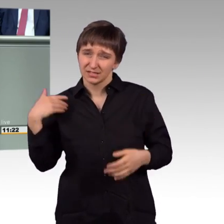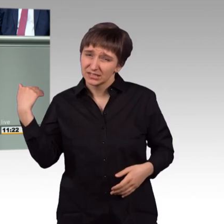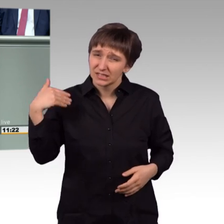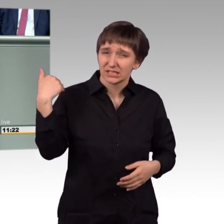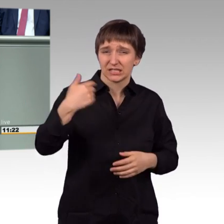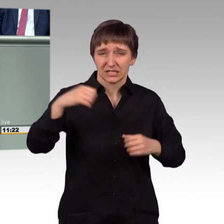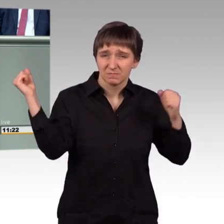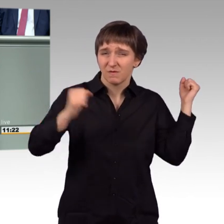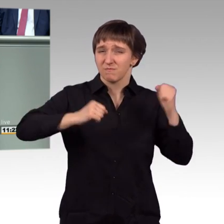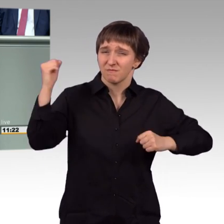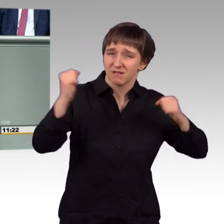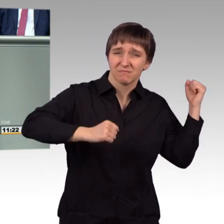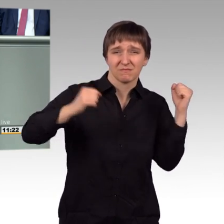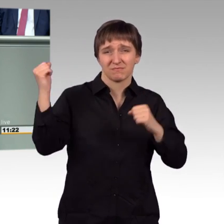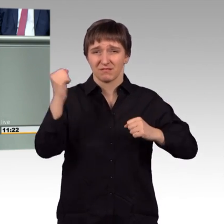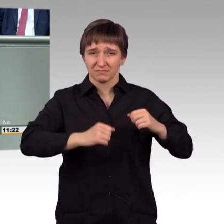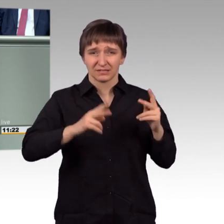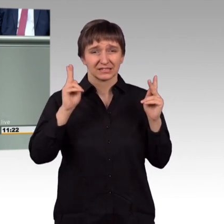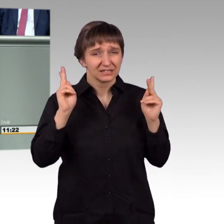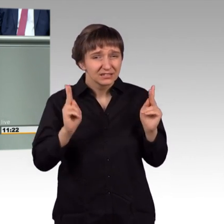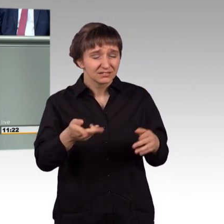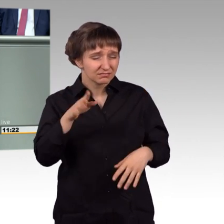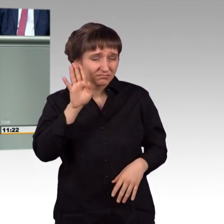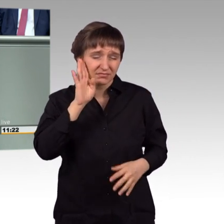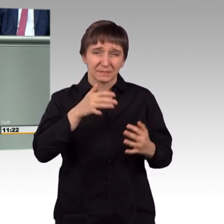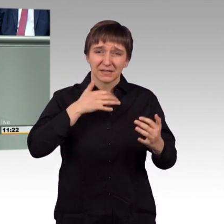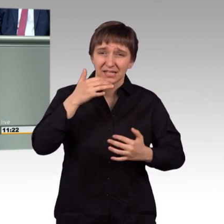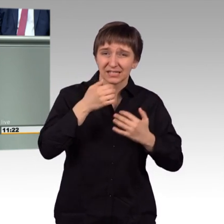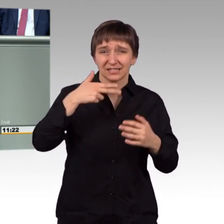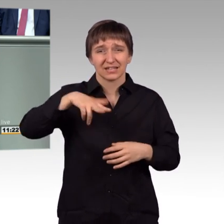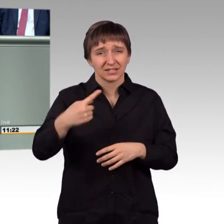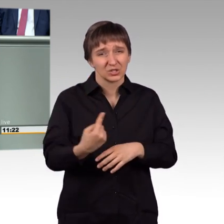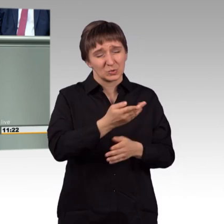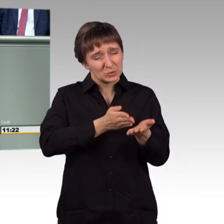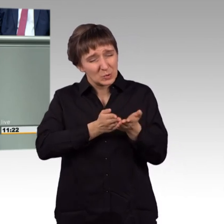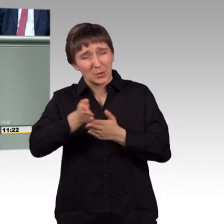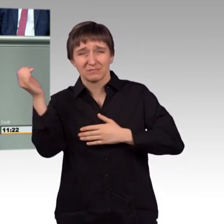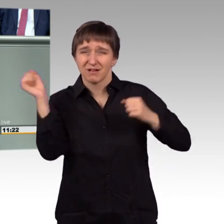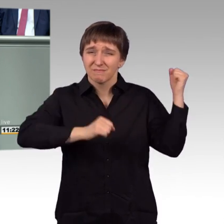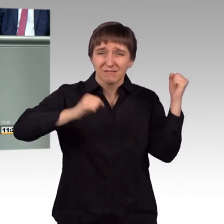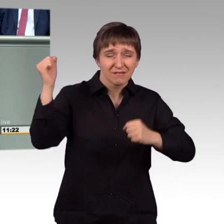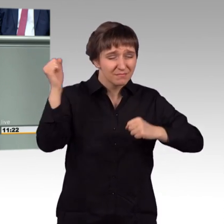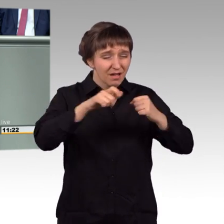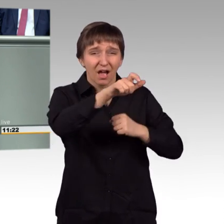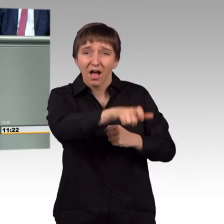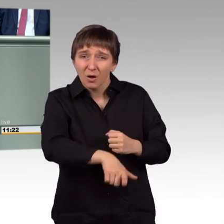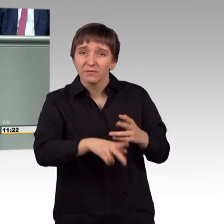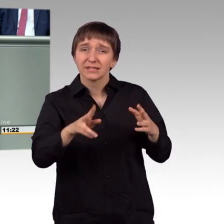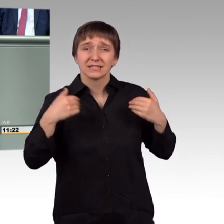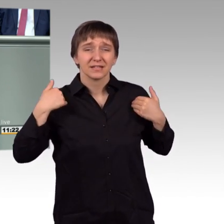sind Berichte von einem 13-stündigen, ununterbrochenen Bombardement der Zivilbevölkerung. Die Zahlen variieren, aber es